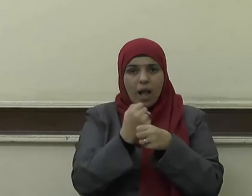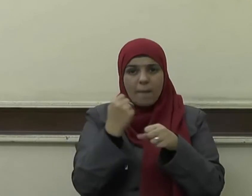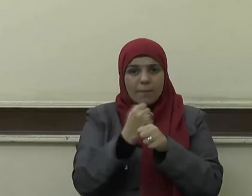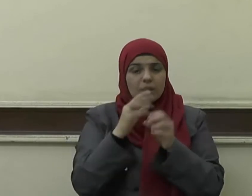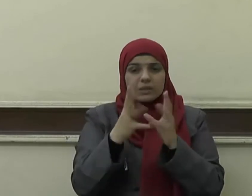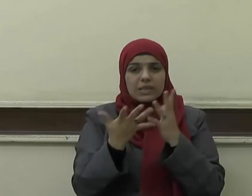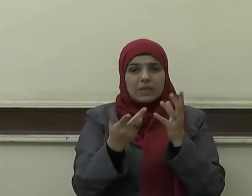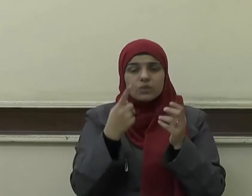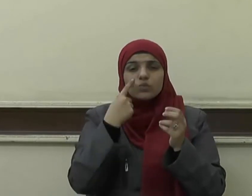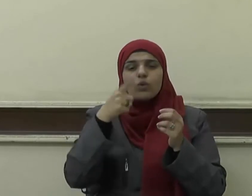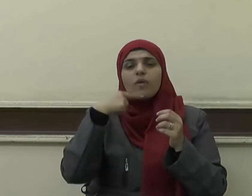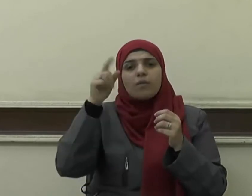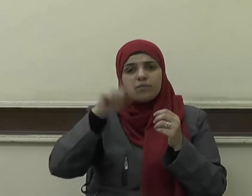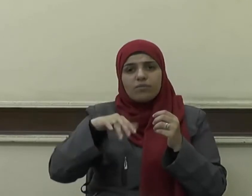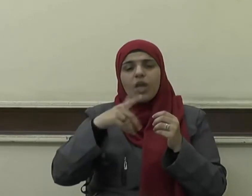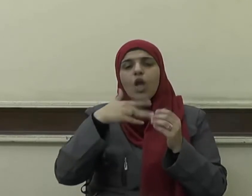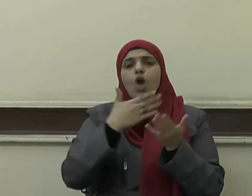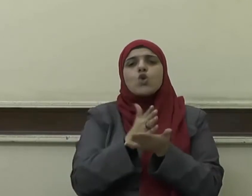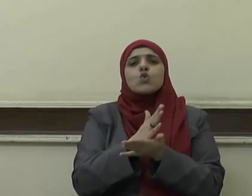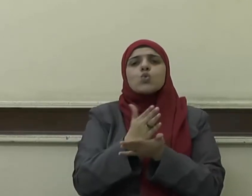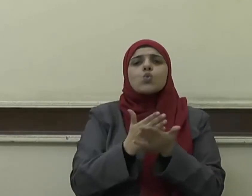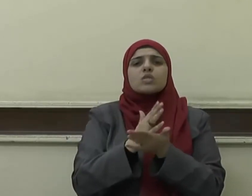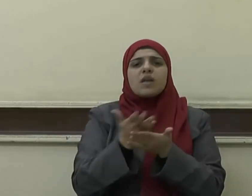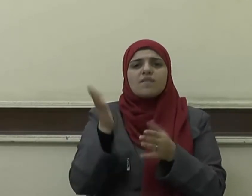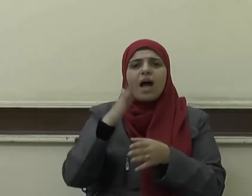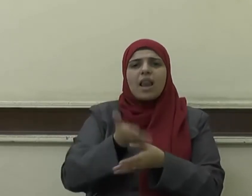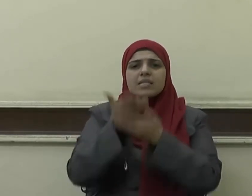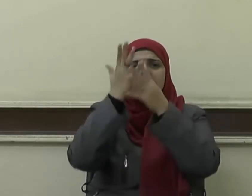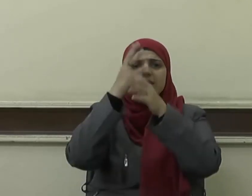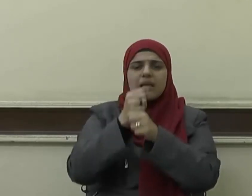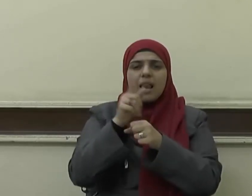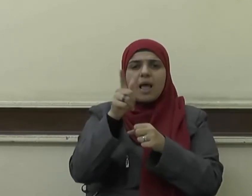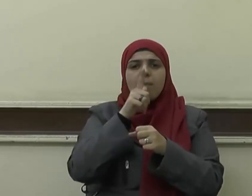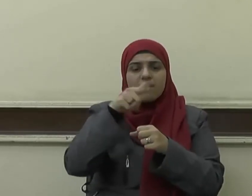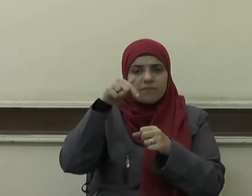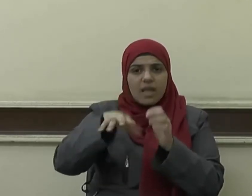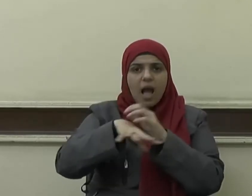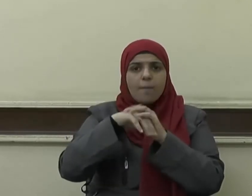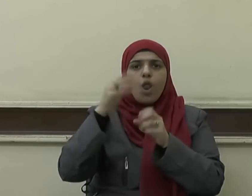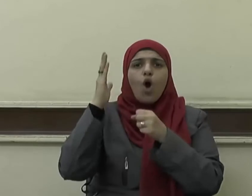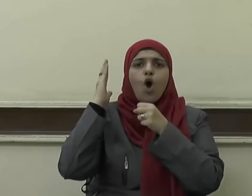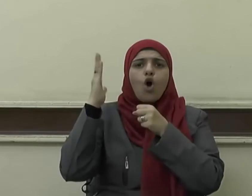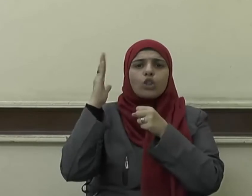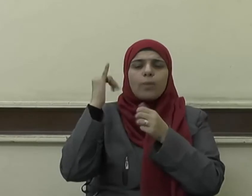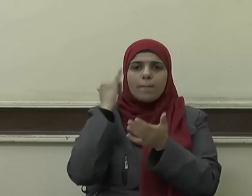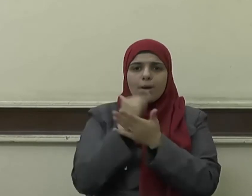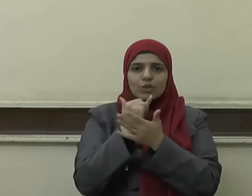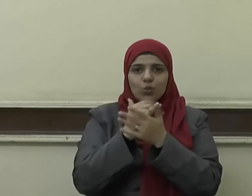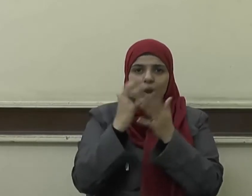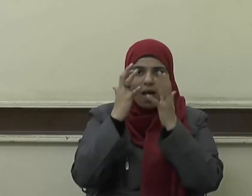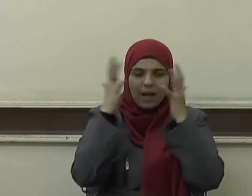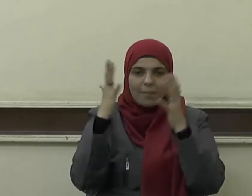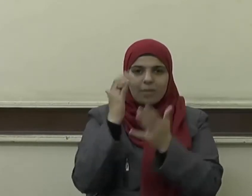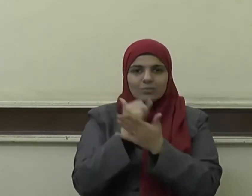السلام حيث أعد الخطة المحكمة وتعاون الجميع واتحدوا خلف غايتهم